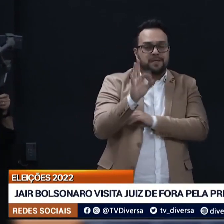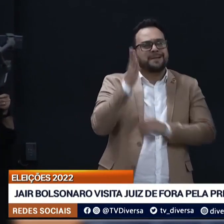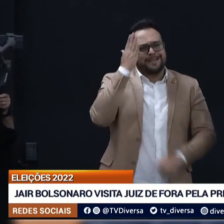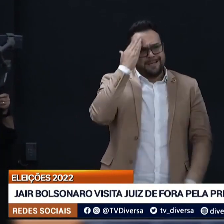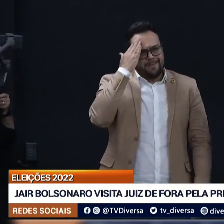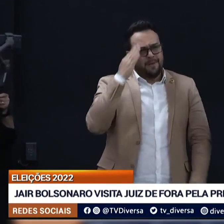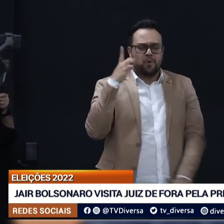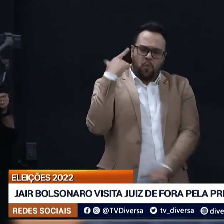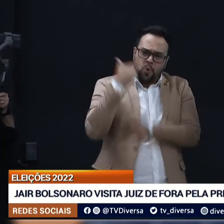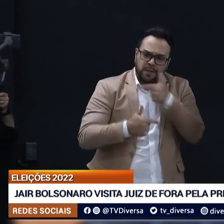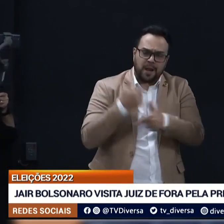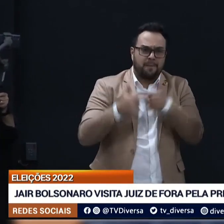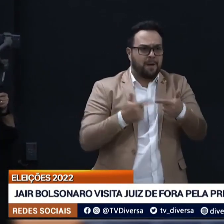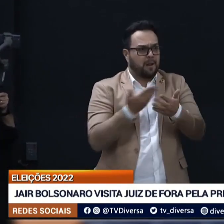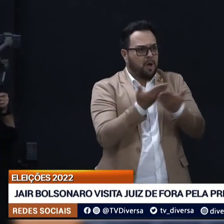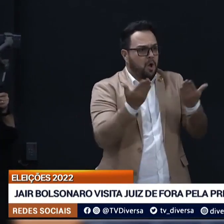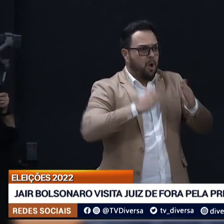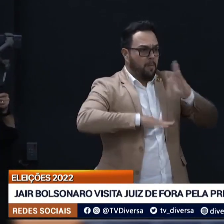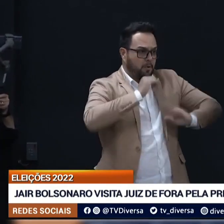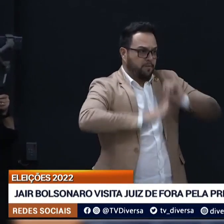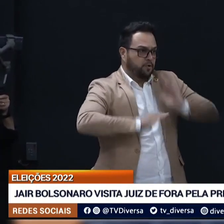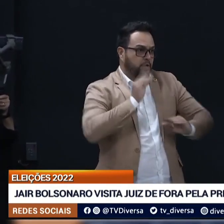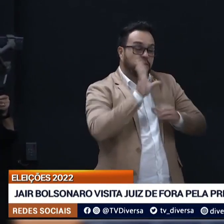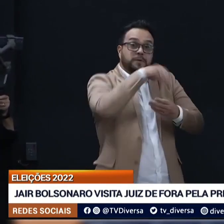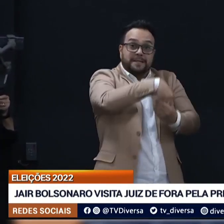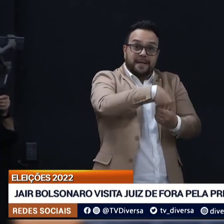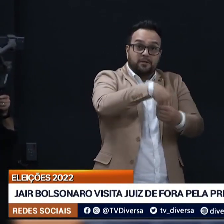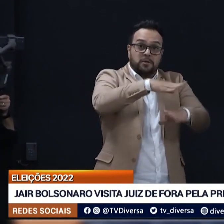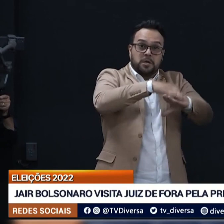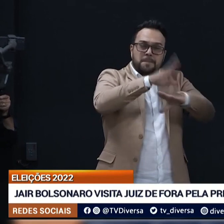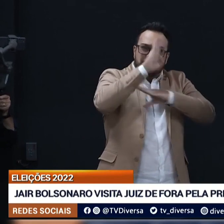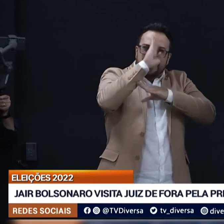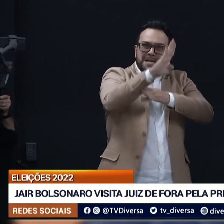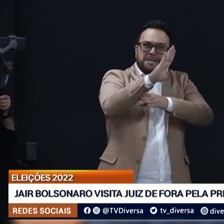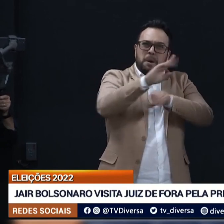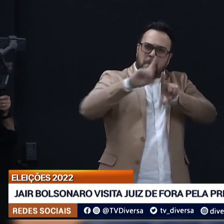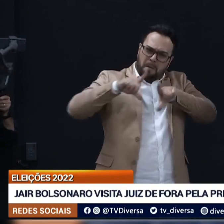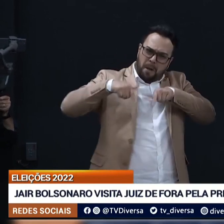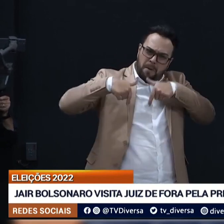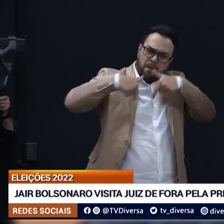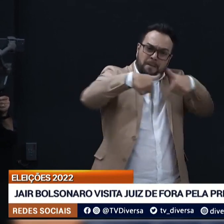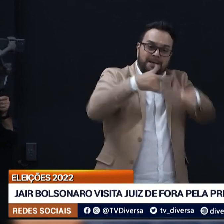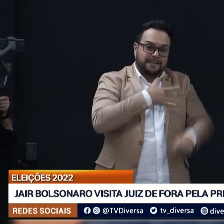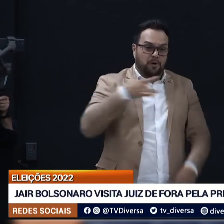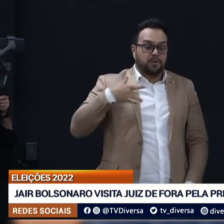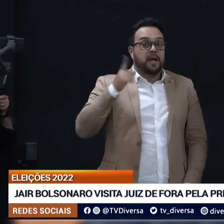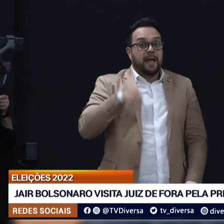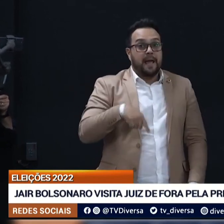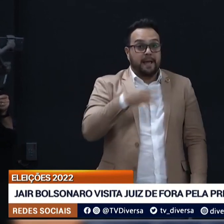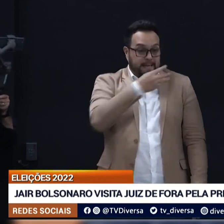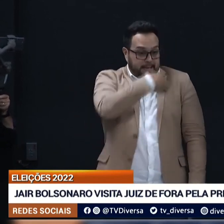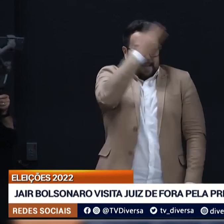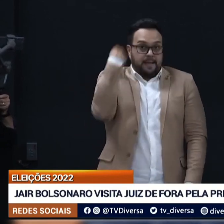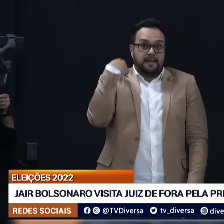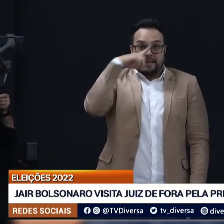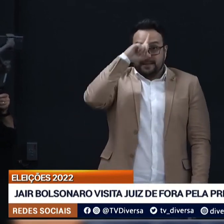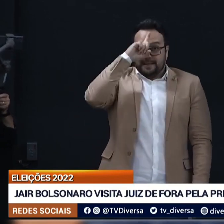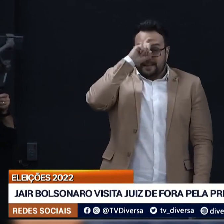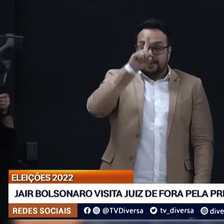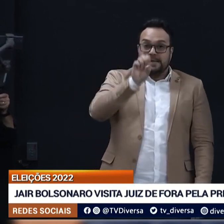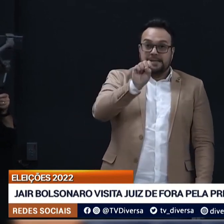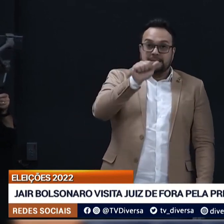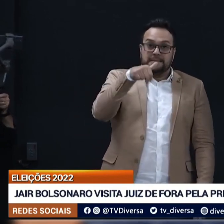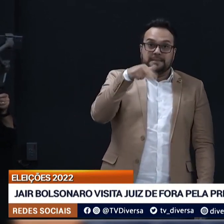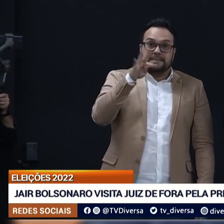Sabemos do trabalho que os senhores exercem na ponta da linha. O grosso do atendimento passa pelas Santas Casas. E nós temos a